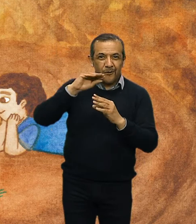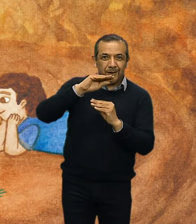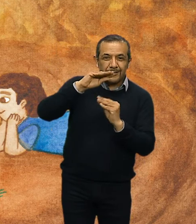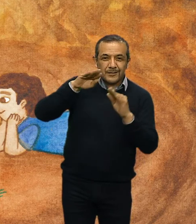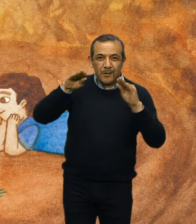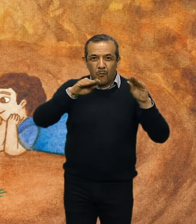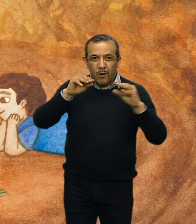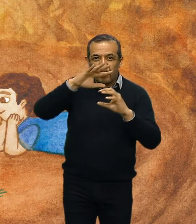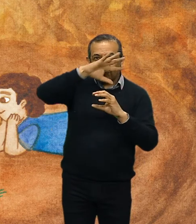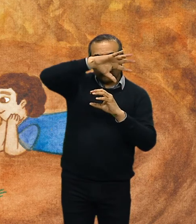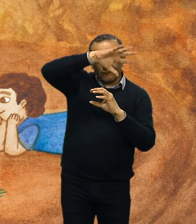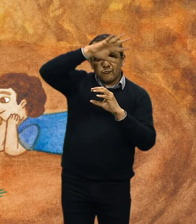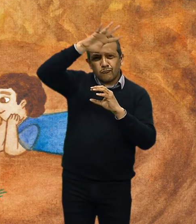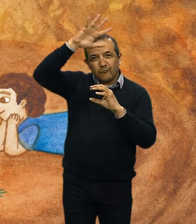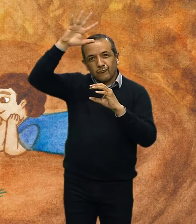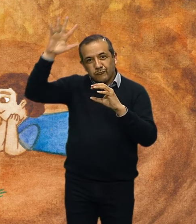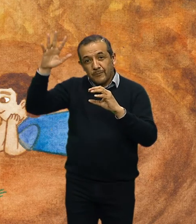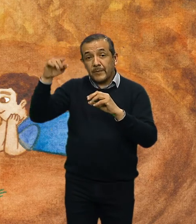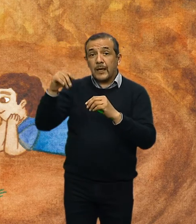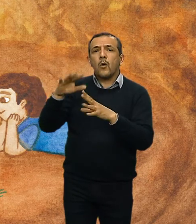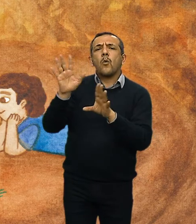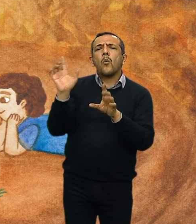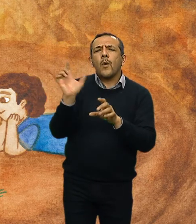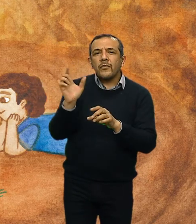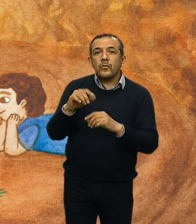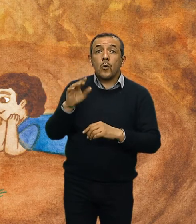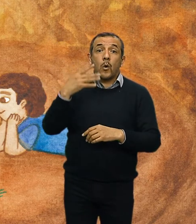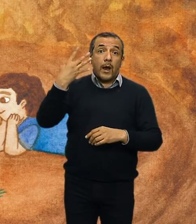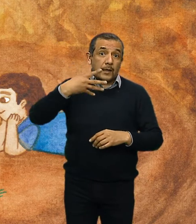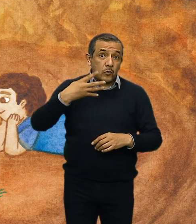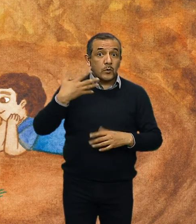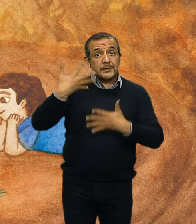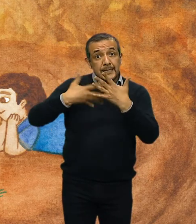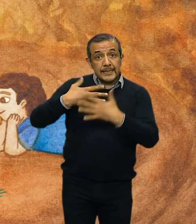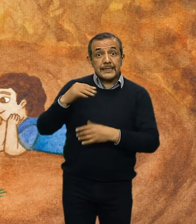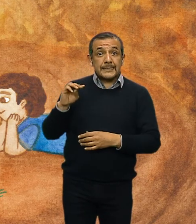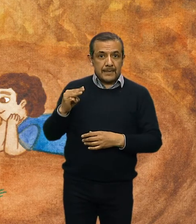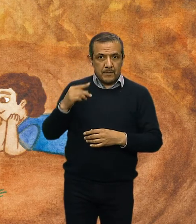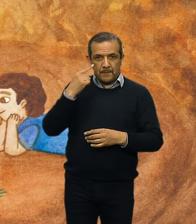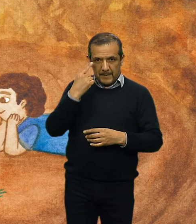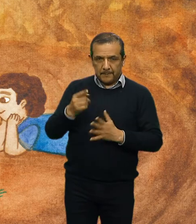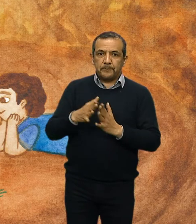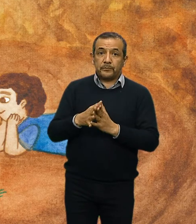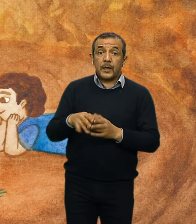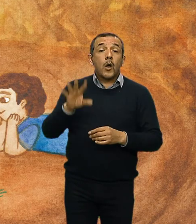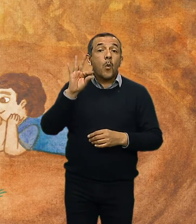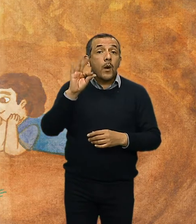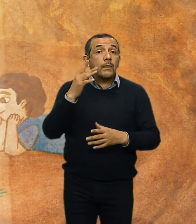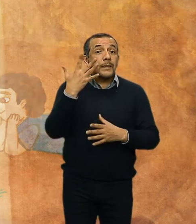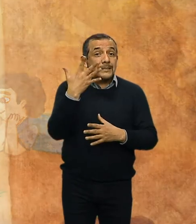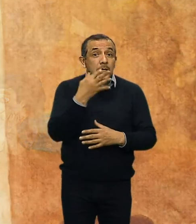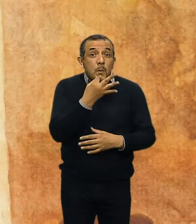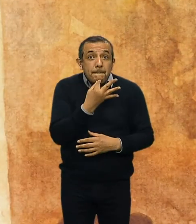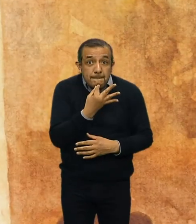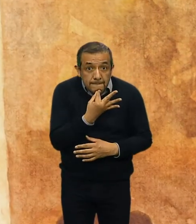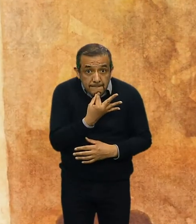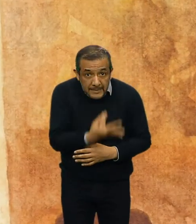Los días 14 y 15 de mayo. Verán, durante 45 minutos, a partir del